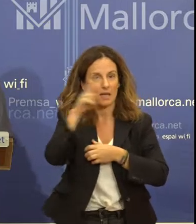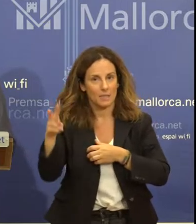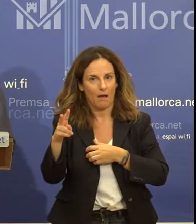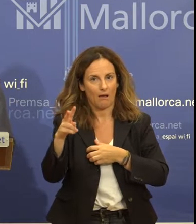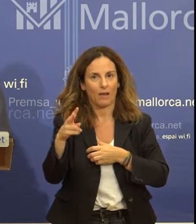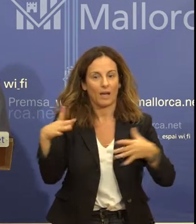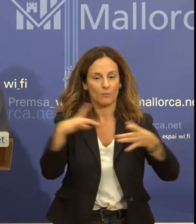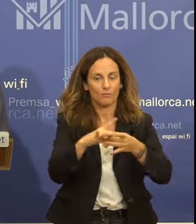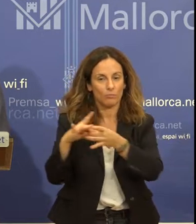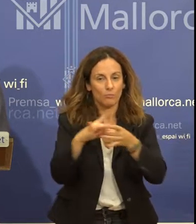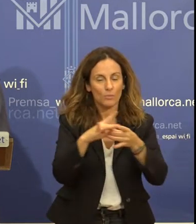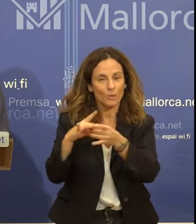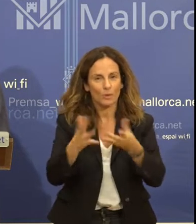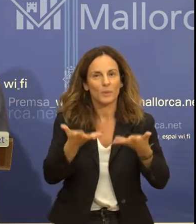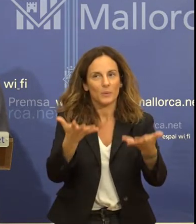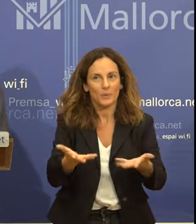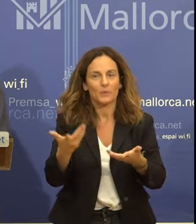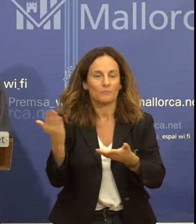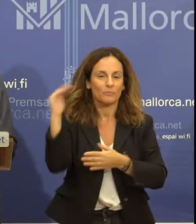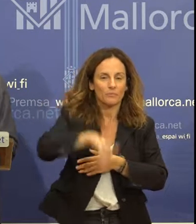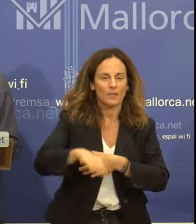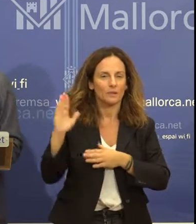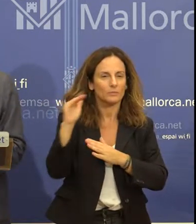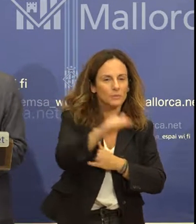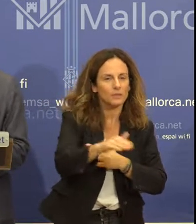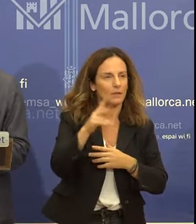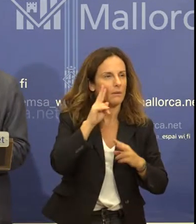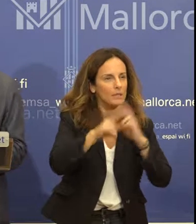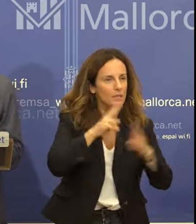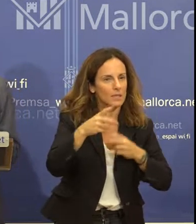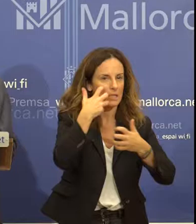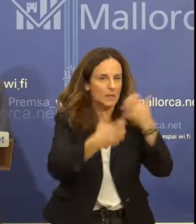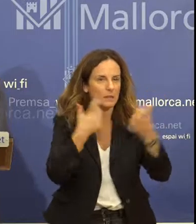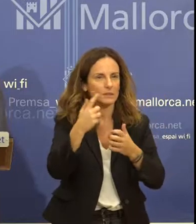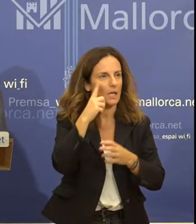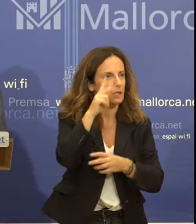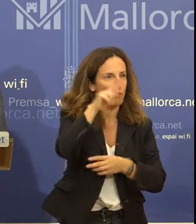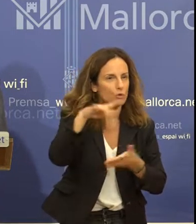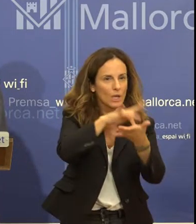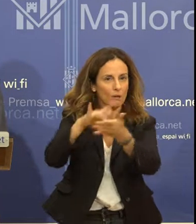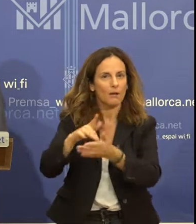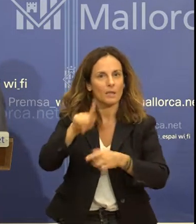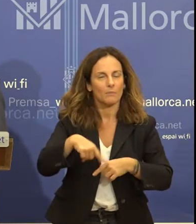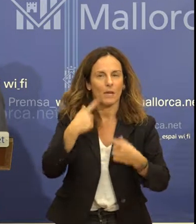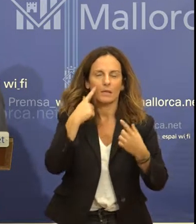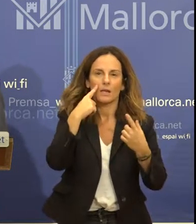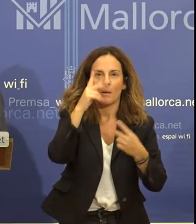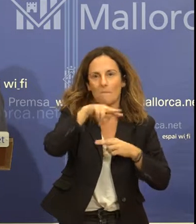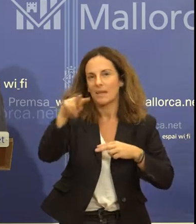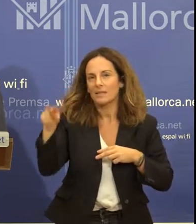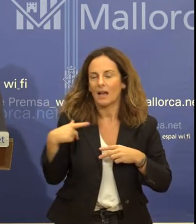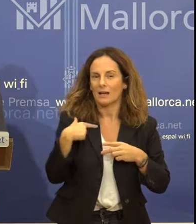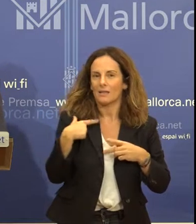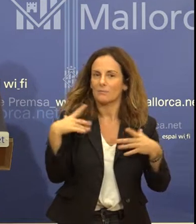estudis d'artistes, parades obligades a museus i també una nova mirada a determinats paisatges de la mà de l'art.